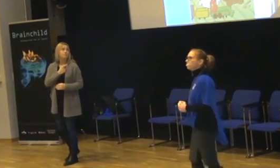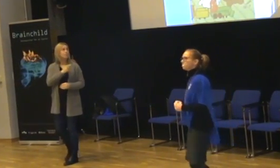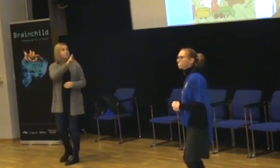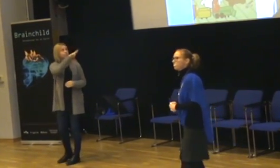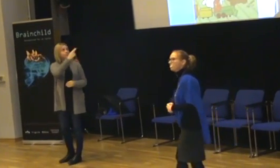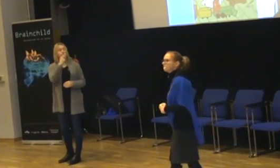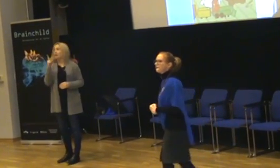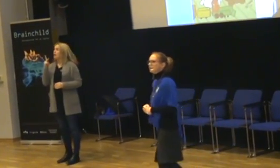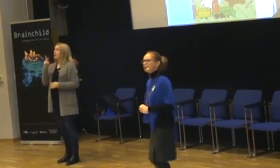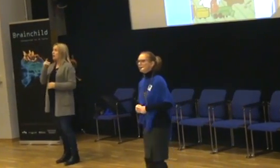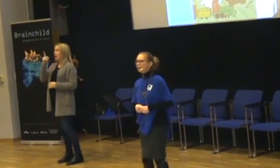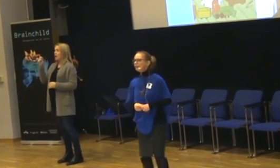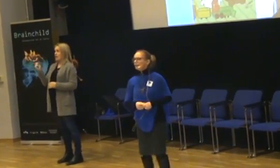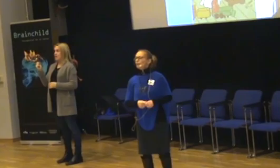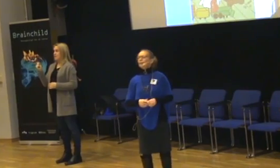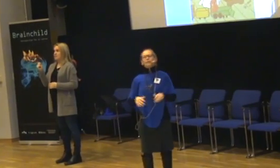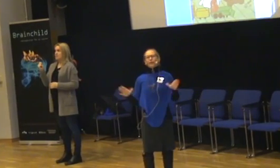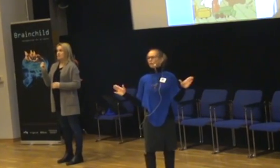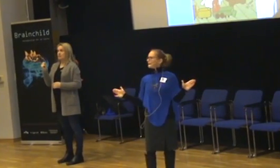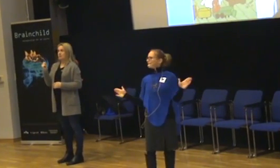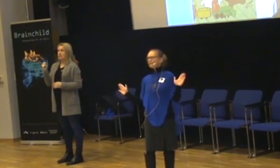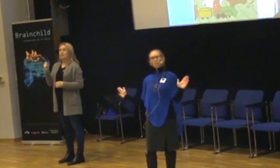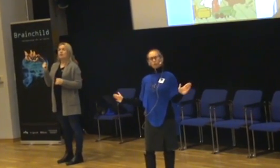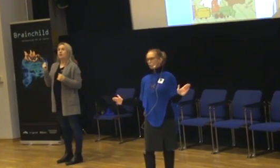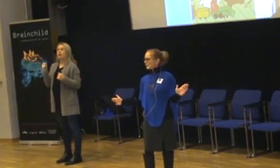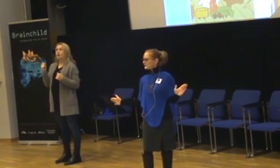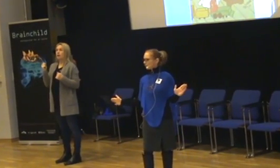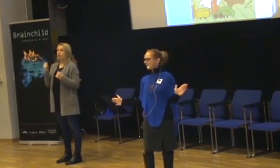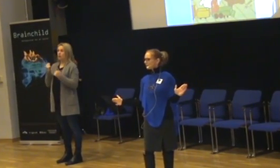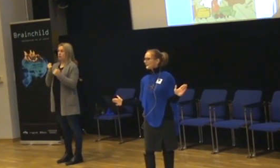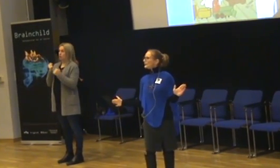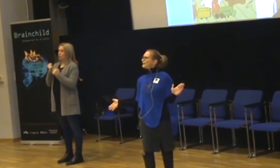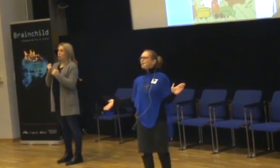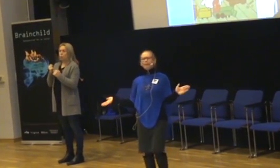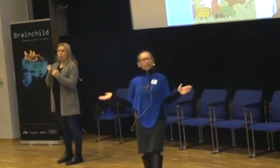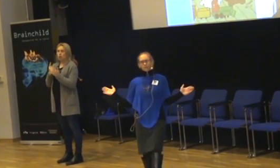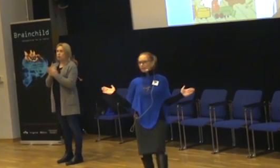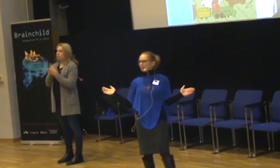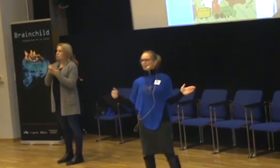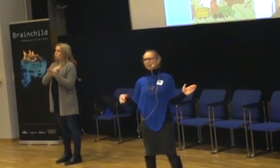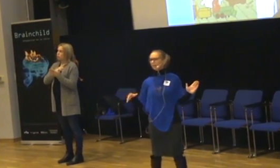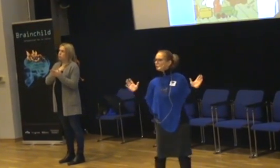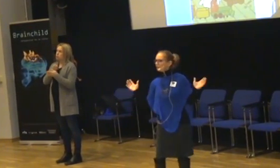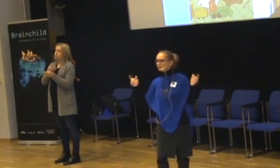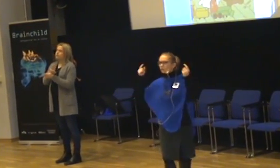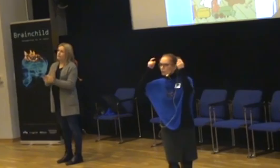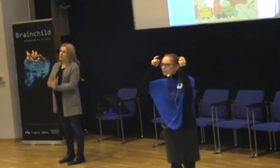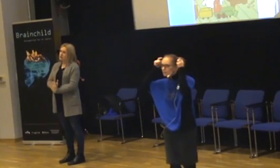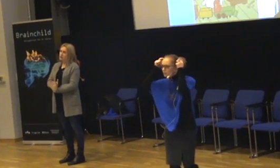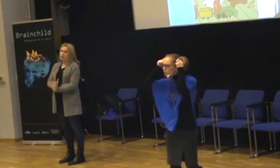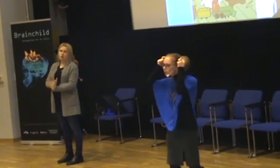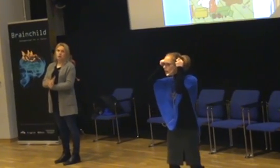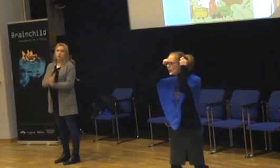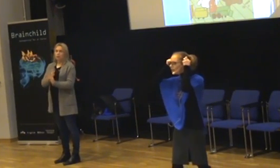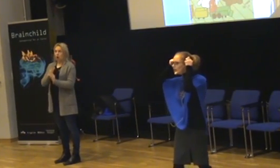Kalle. I Kalles klätteträ. Där sker det inte många knop. Han ligger i trädet. Han har det fantastiskt. sker